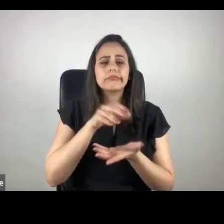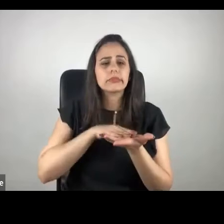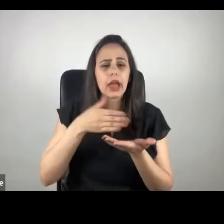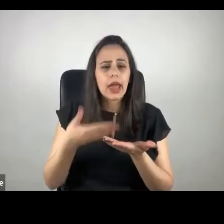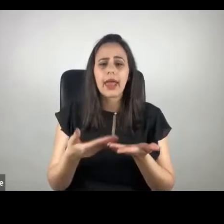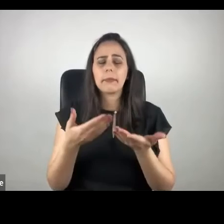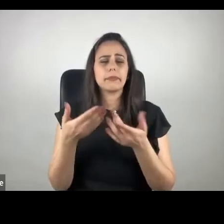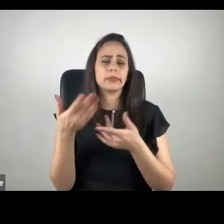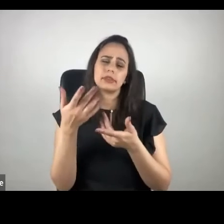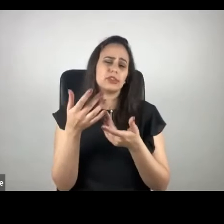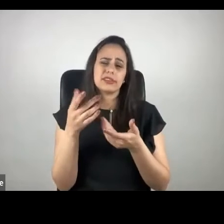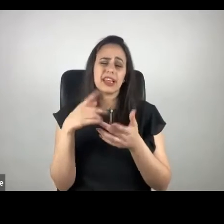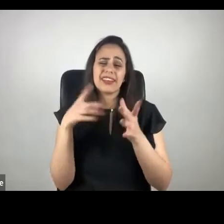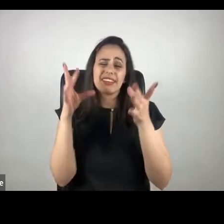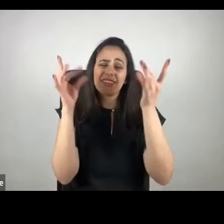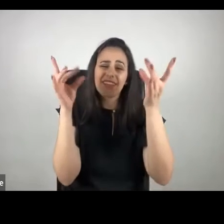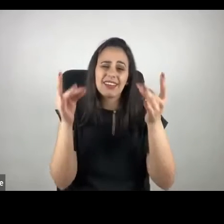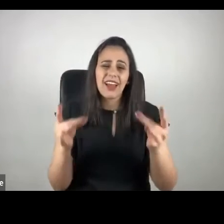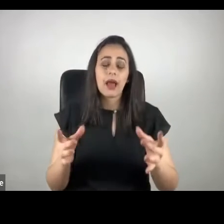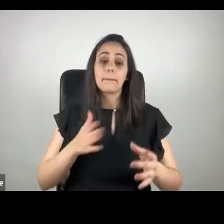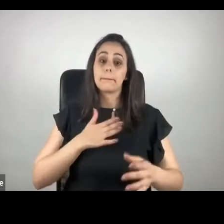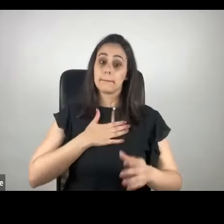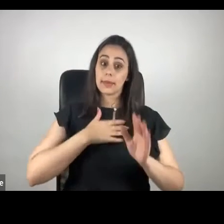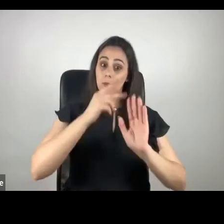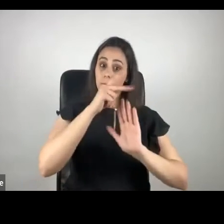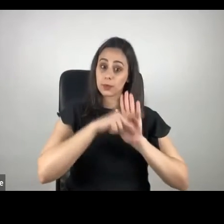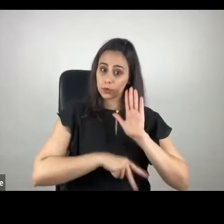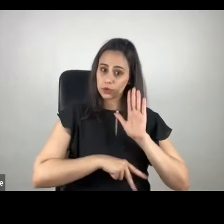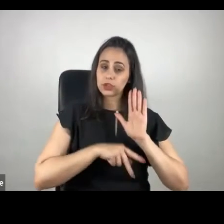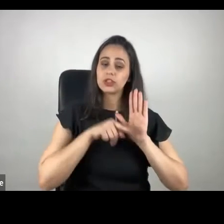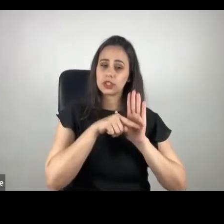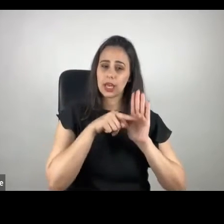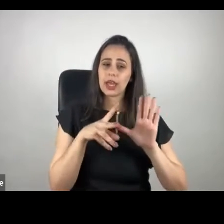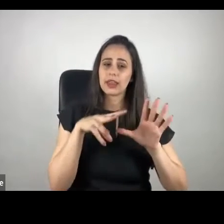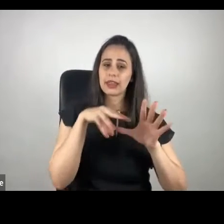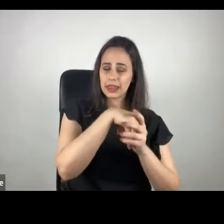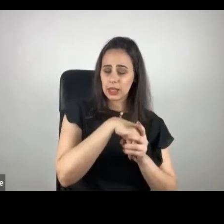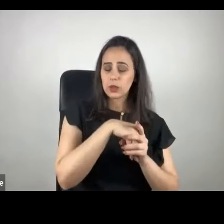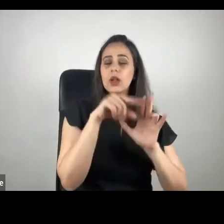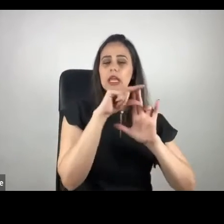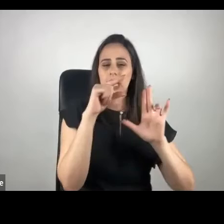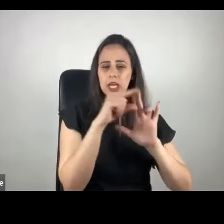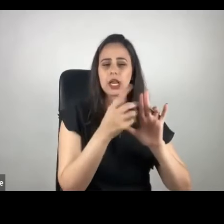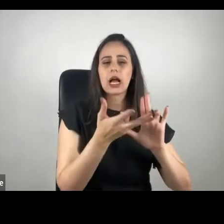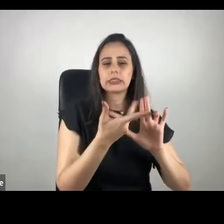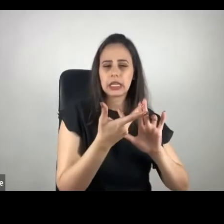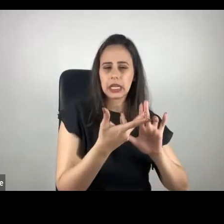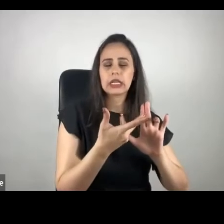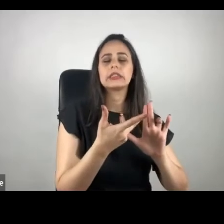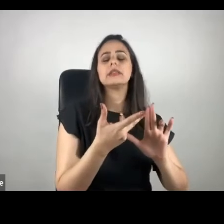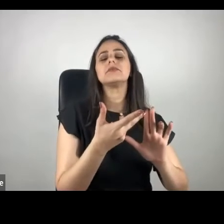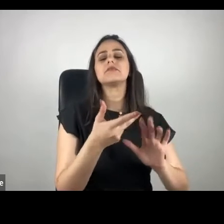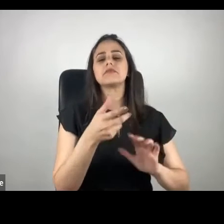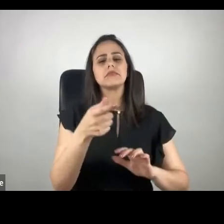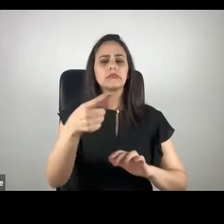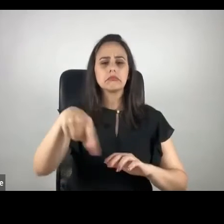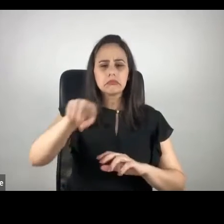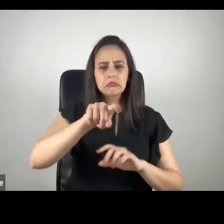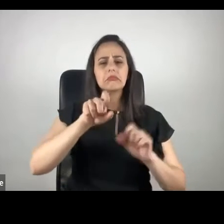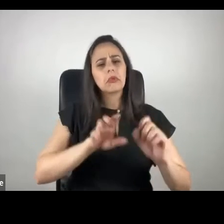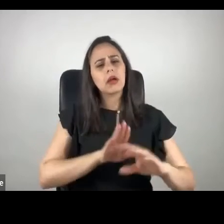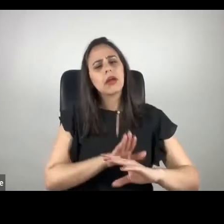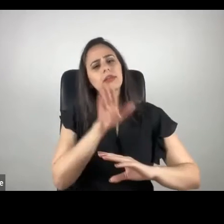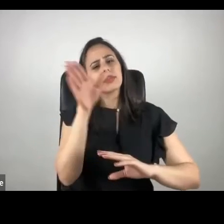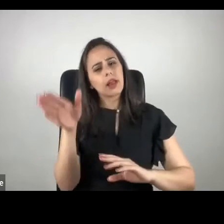Esse foi uma parte do meu projeto no LinkedIn Creator. Vocês podem não só ter que ir lá